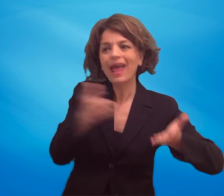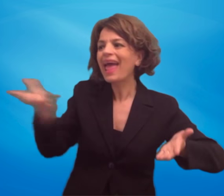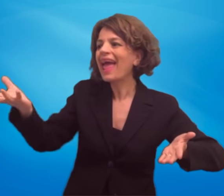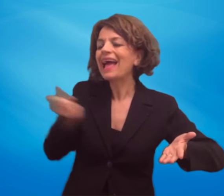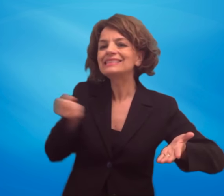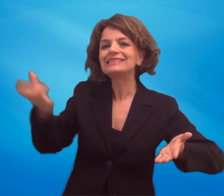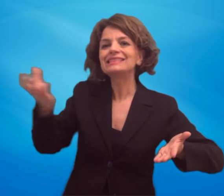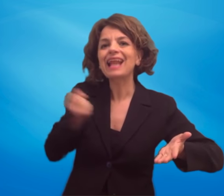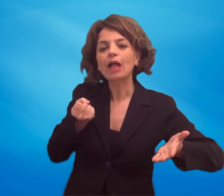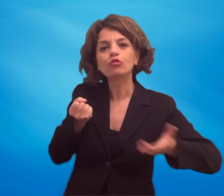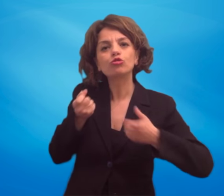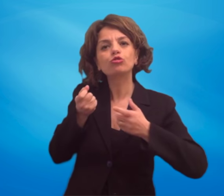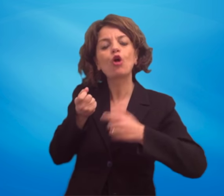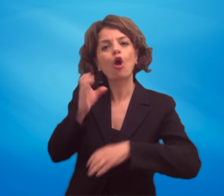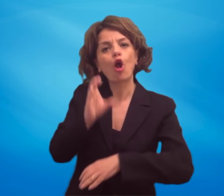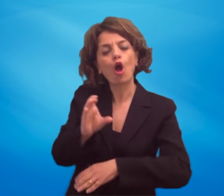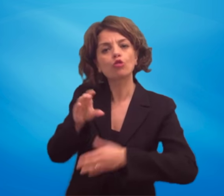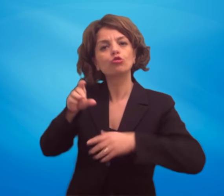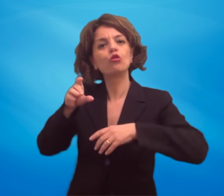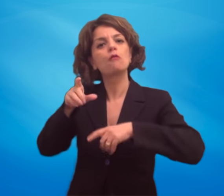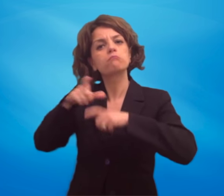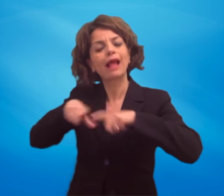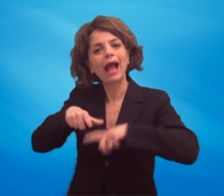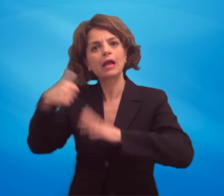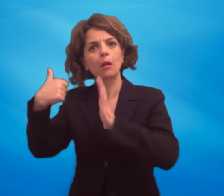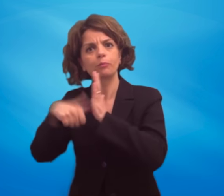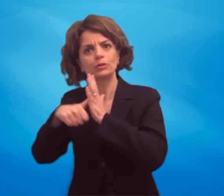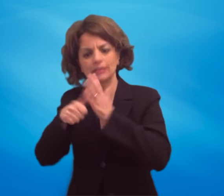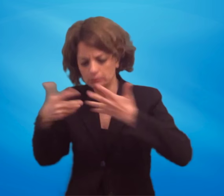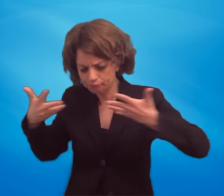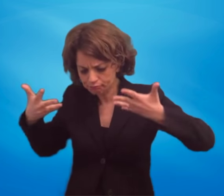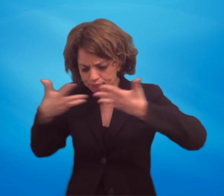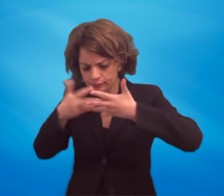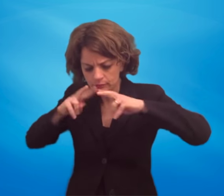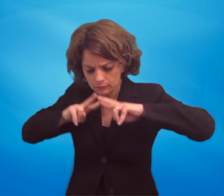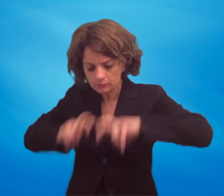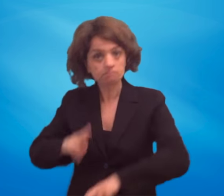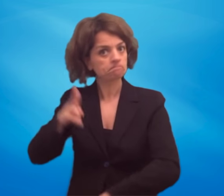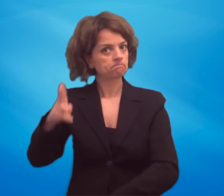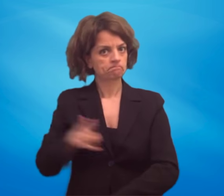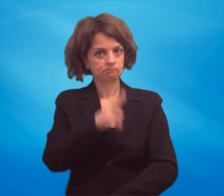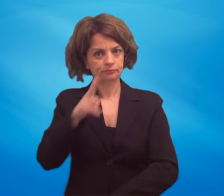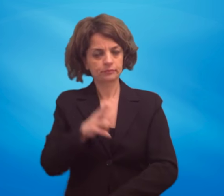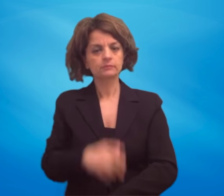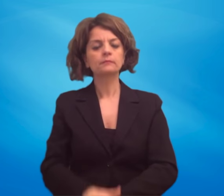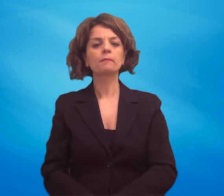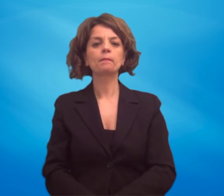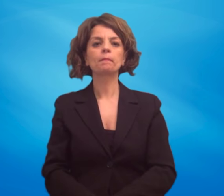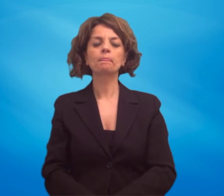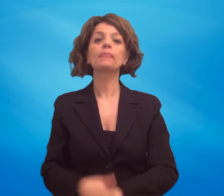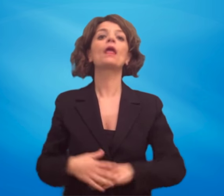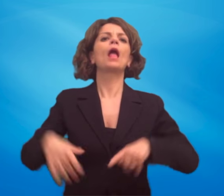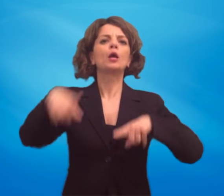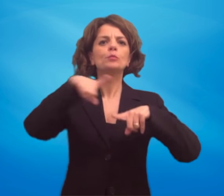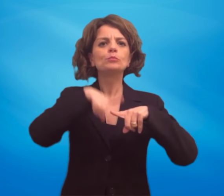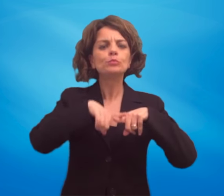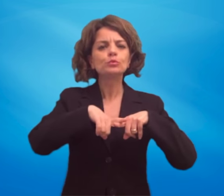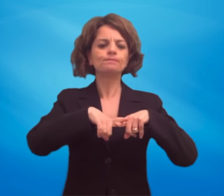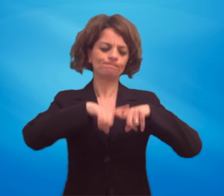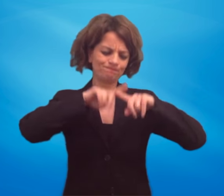bancari e postali, impossibilità di procedere all'esame della situazione del